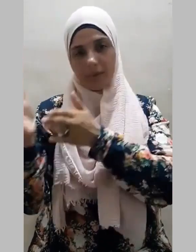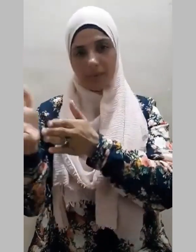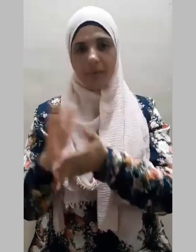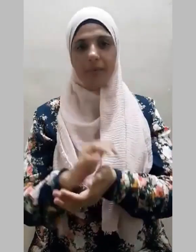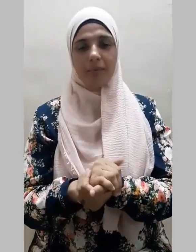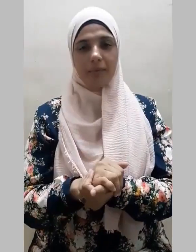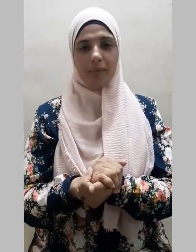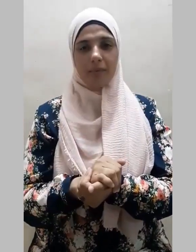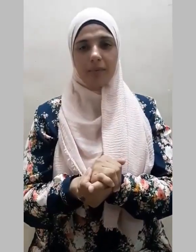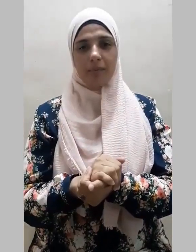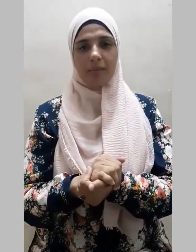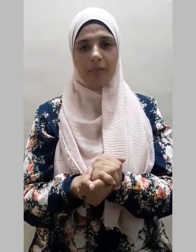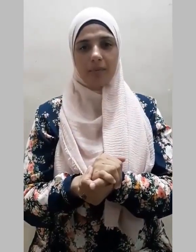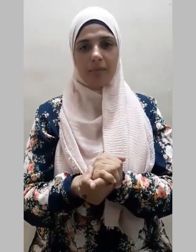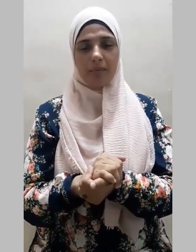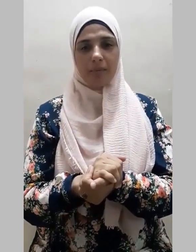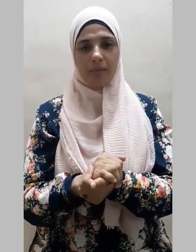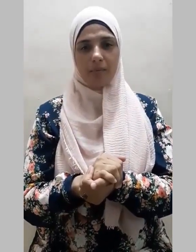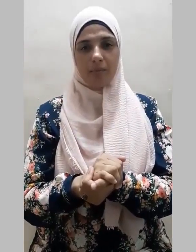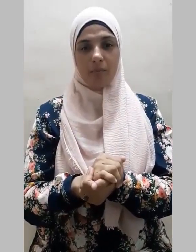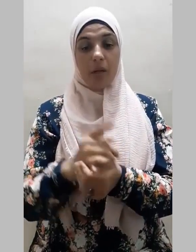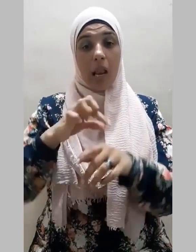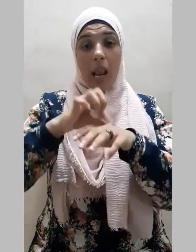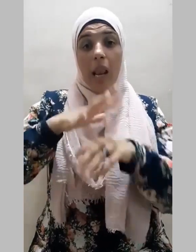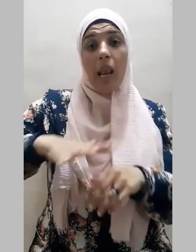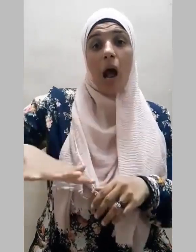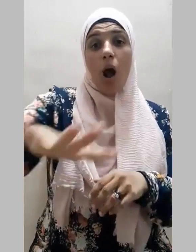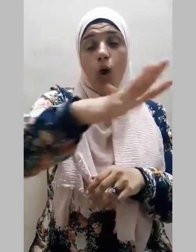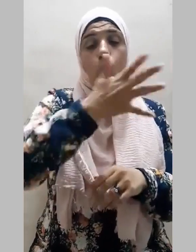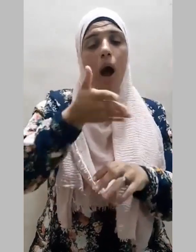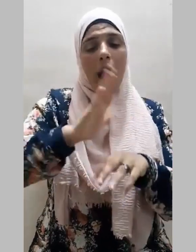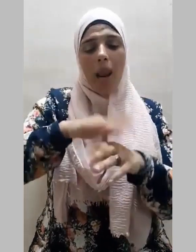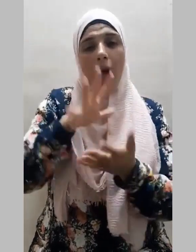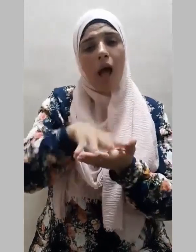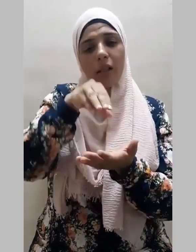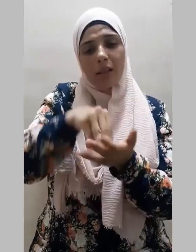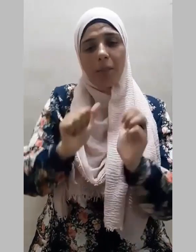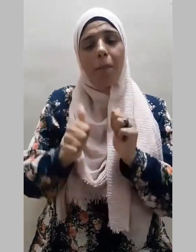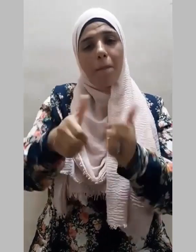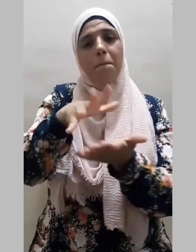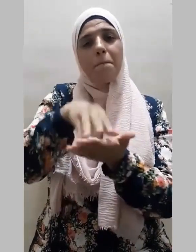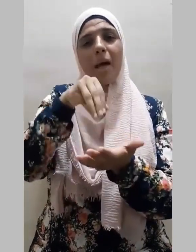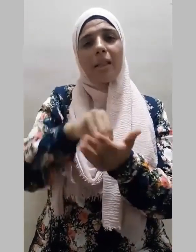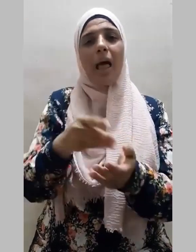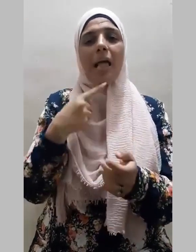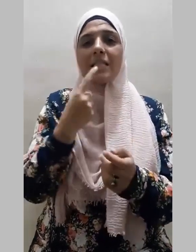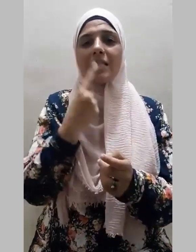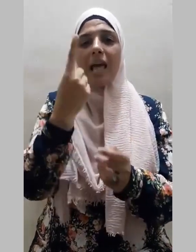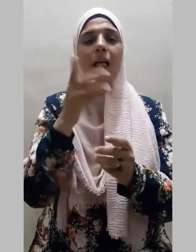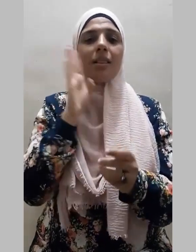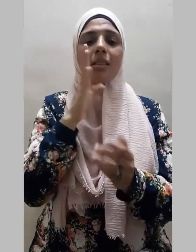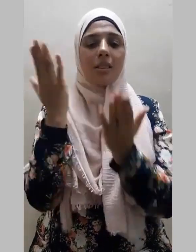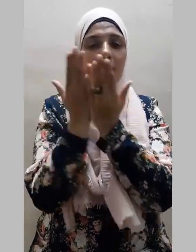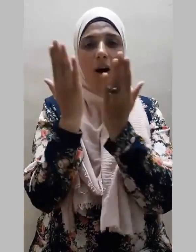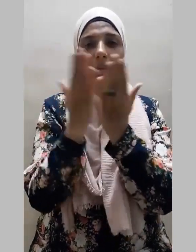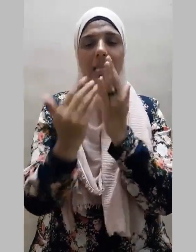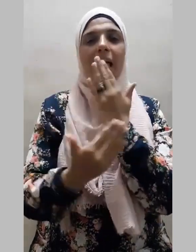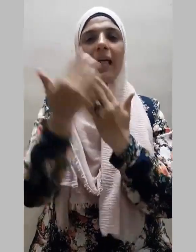نحن على مشارف عام دراسي جديد نسأل الله